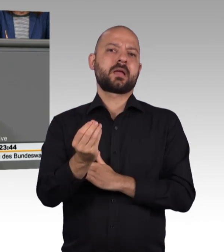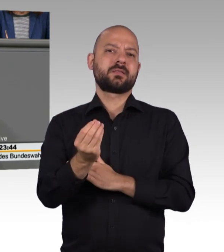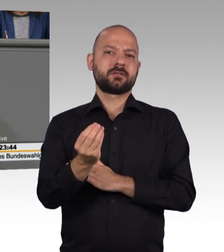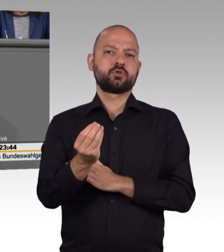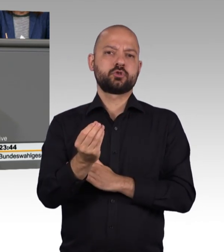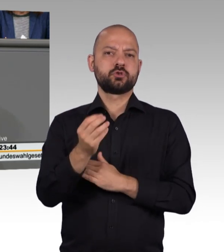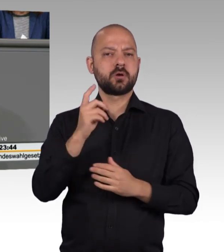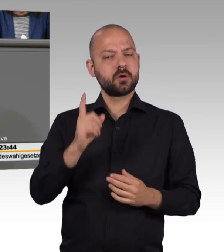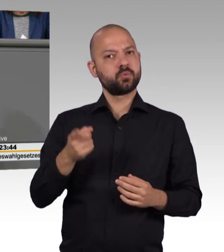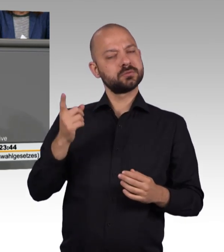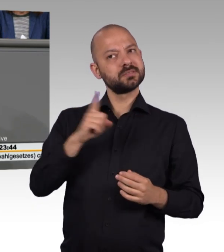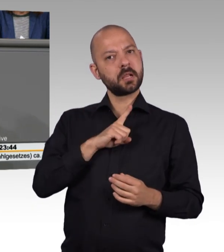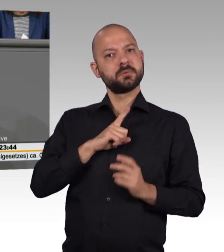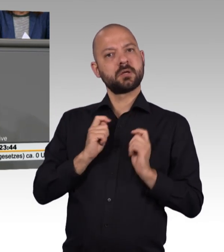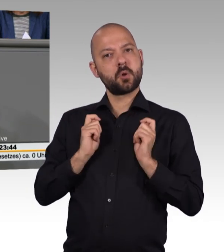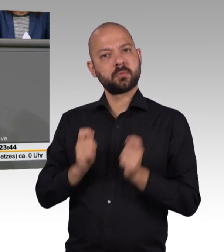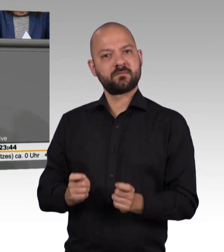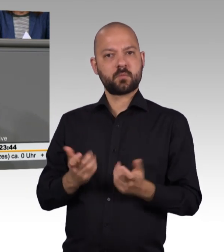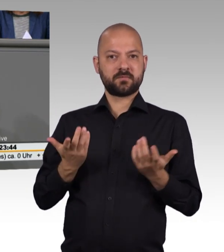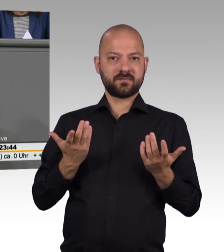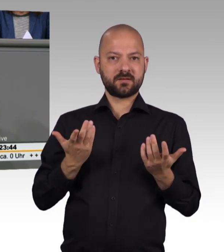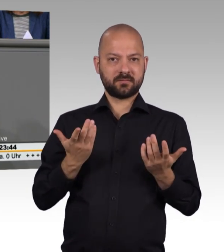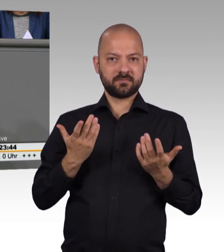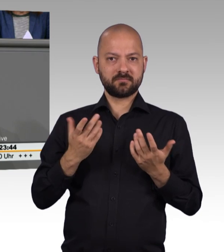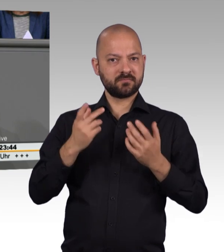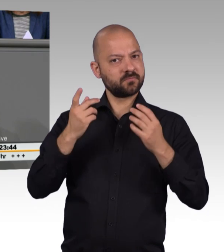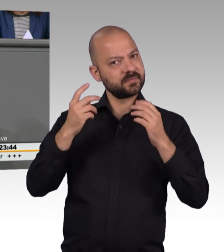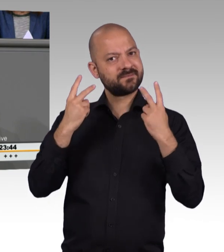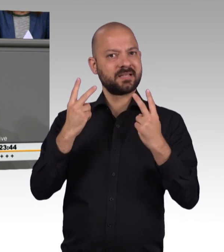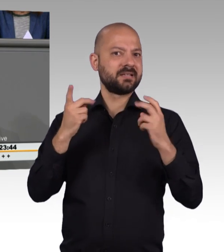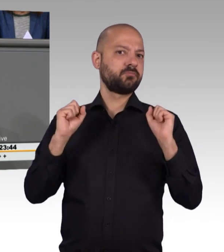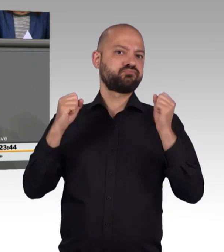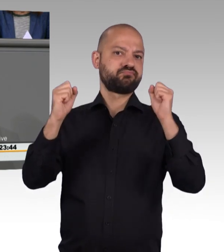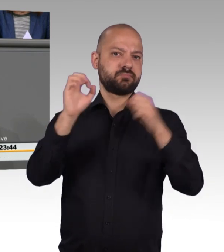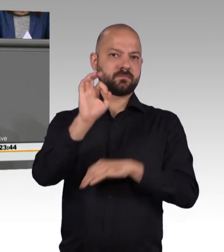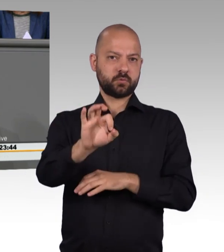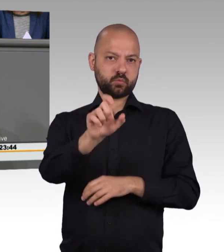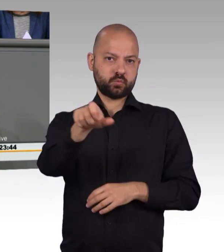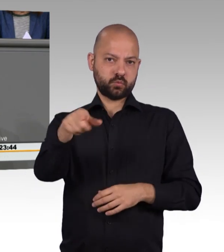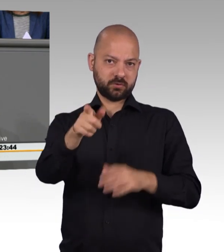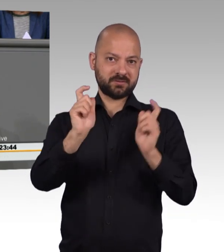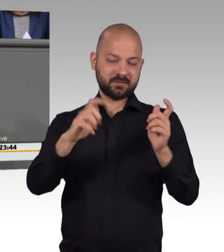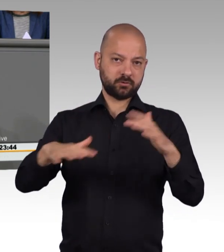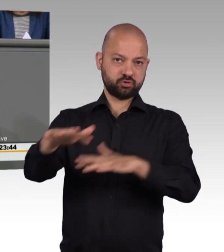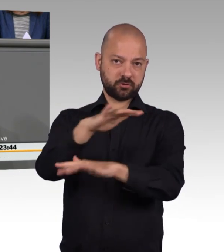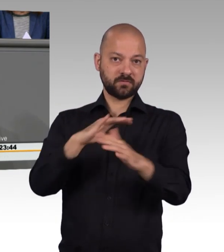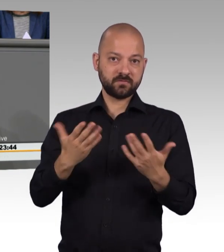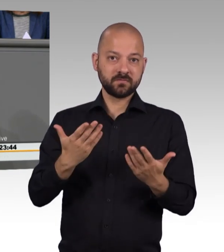einen unverzichtbaren Dienst an diesen Menschen und an unserer Gesellschaft. Es ist deshalb unverzichtbar, dass mit der Neuregelung auch eine